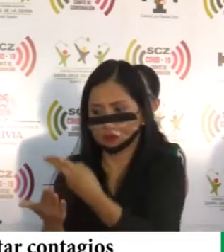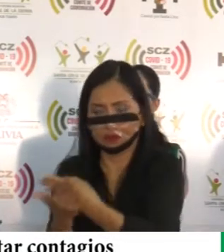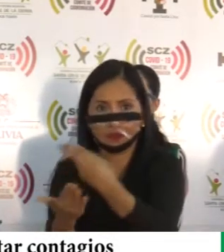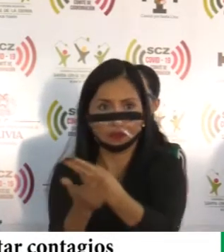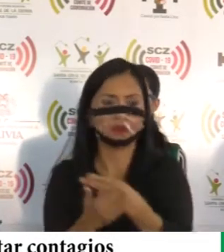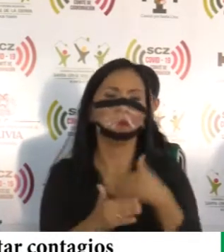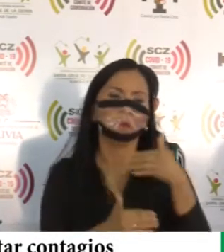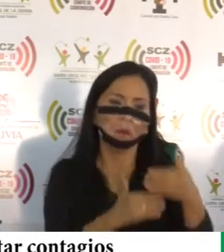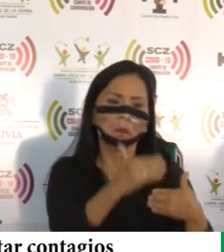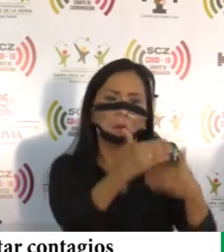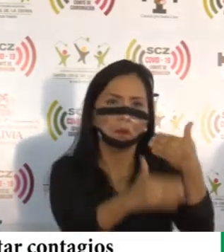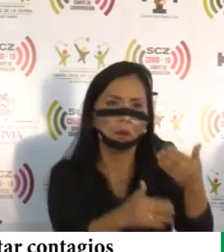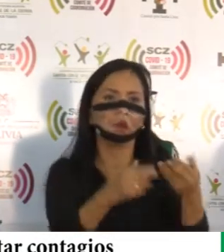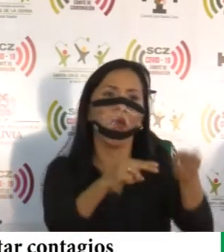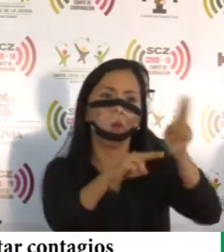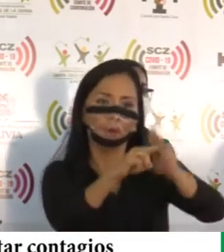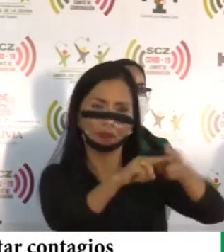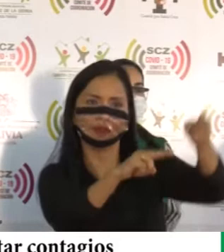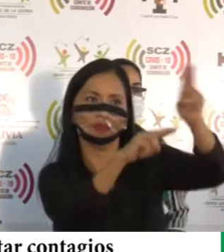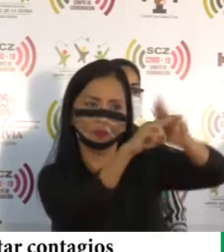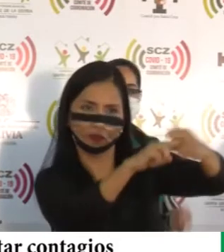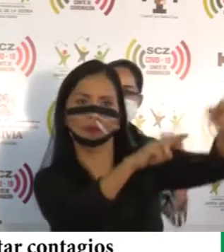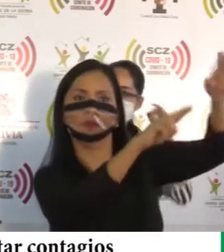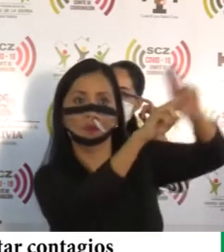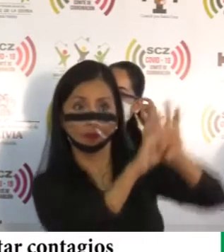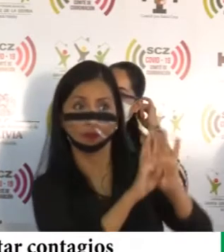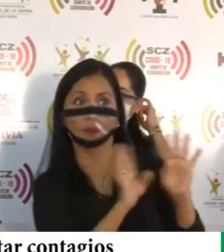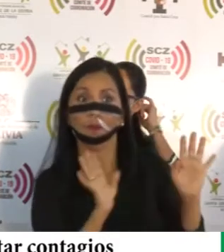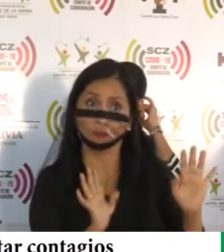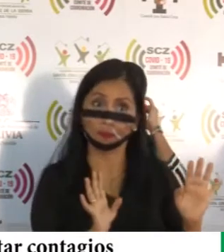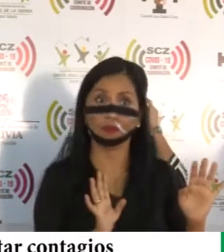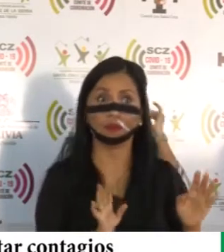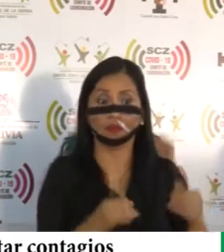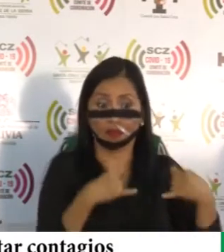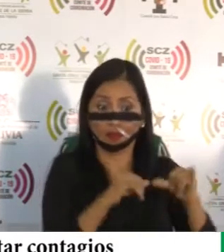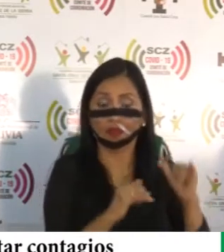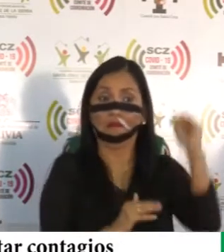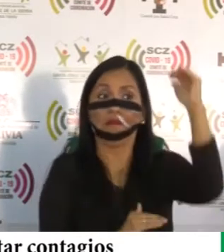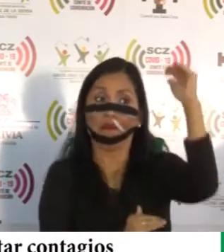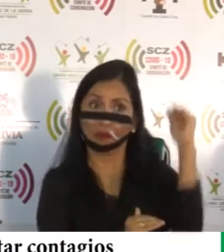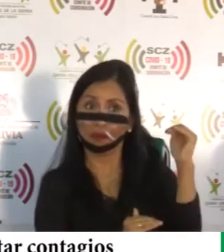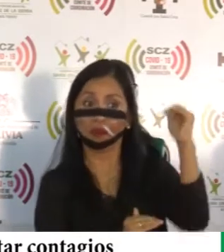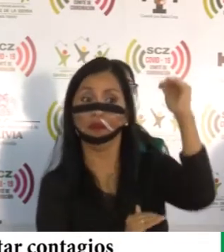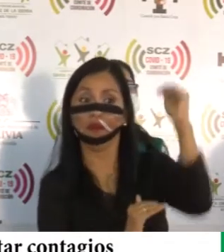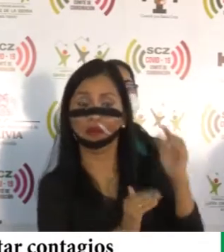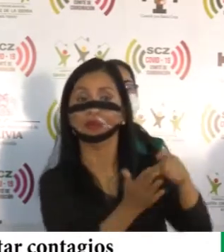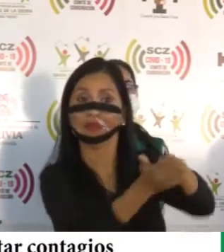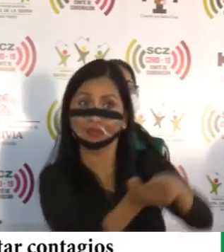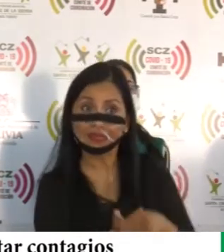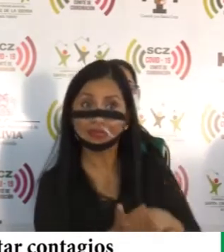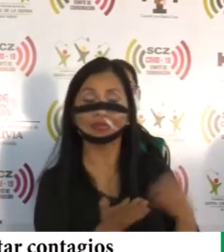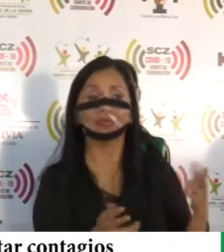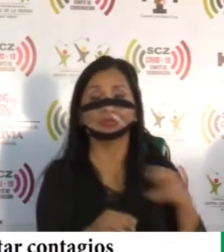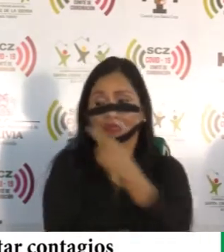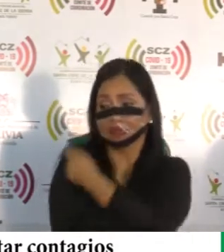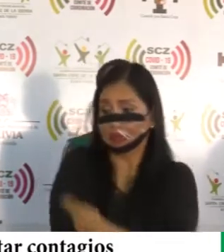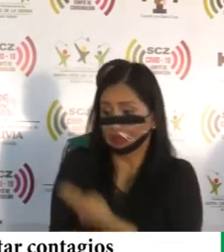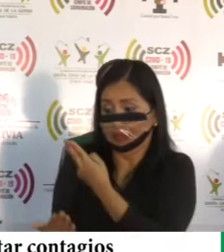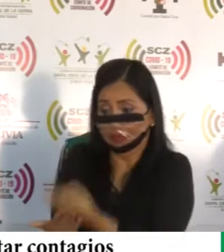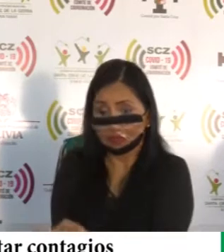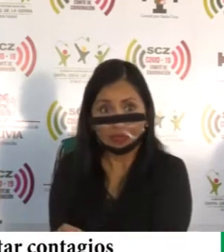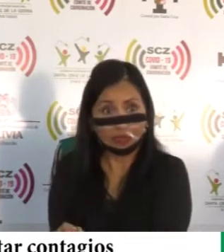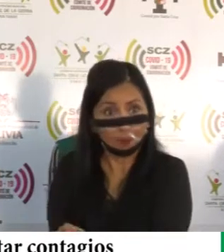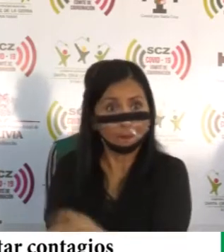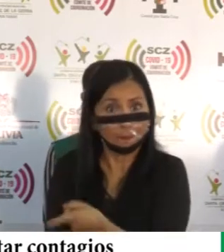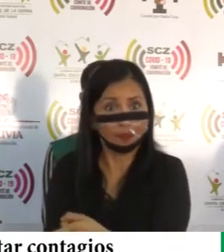Eso va a ir paulatinamente creciendo. Más bien, se ha ido disminuyendo esa demanda en el tema de terapia intensiva,